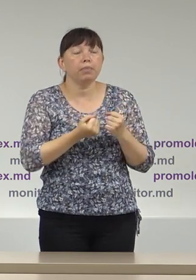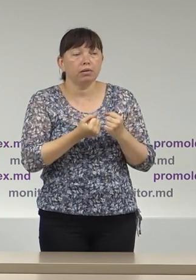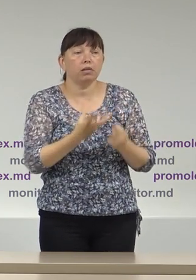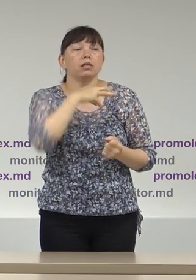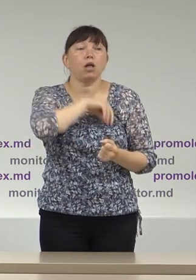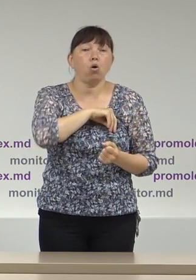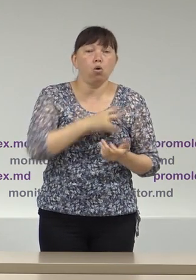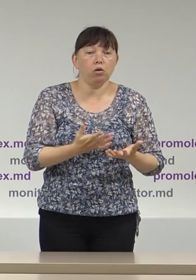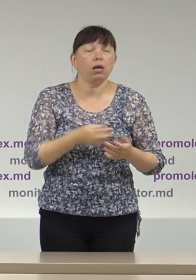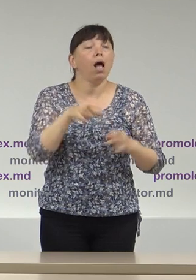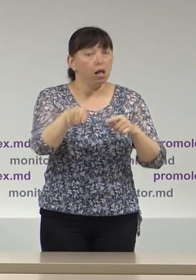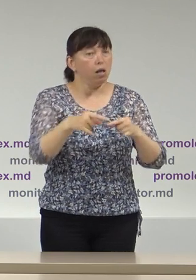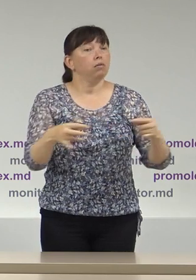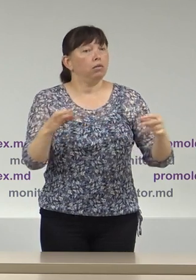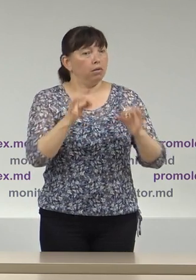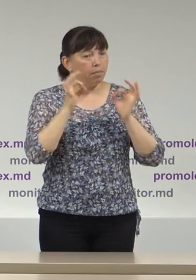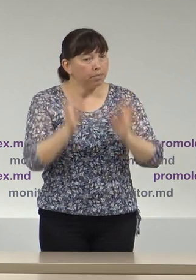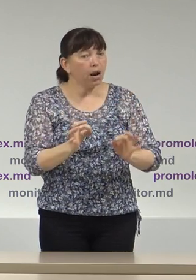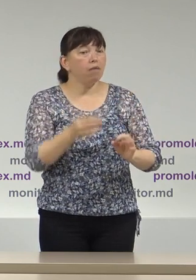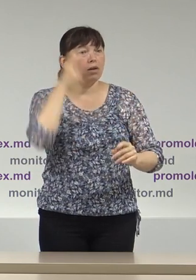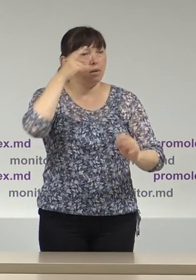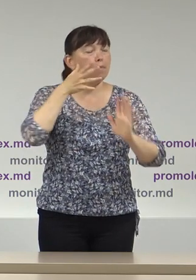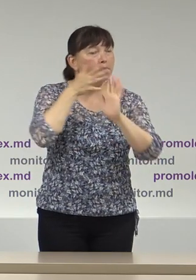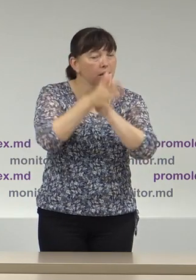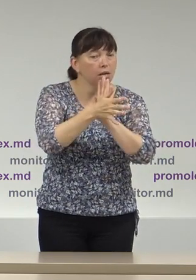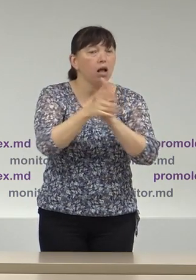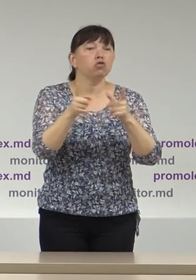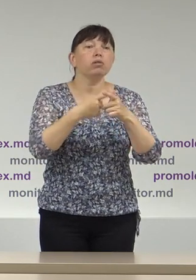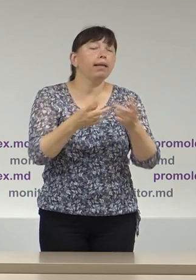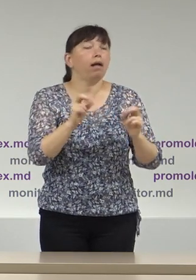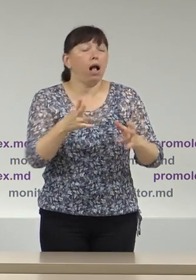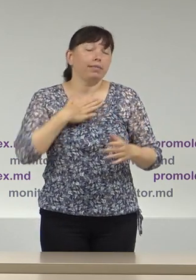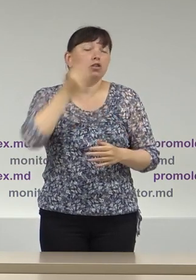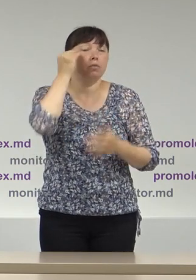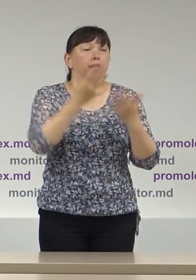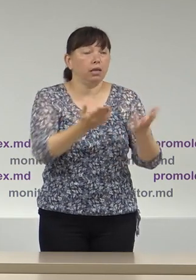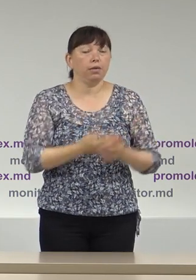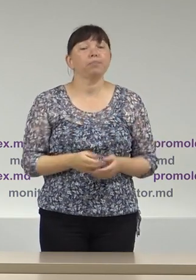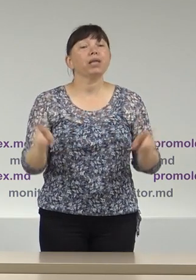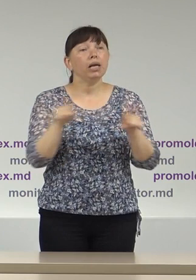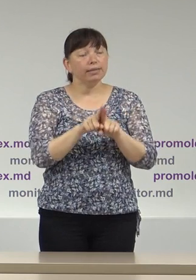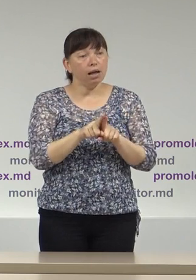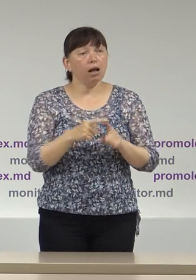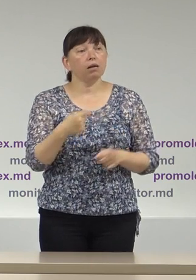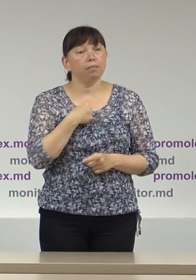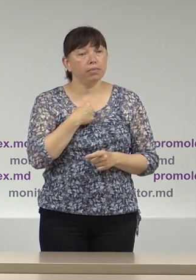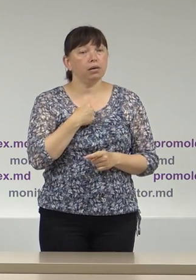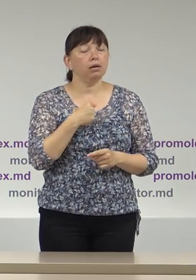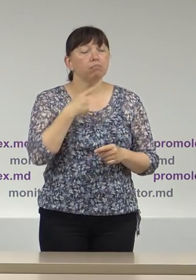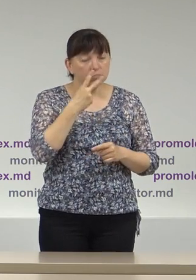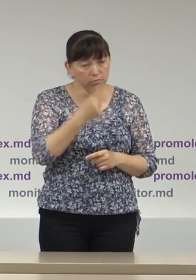reale vizibile și în campanie deci astfel noi am